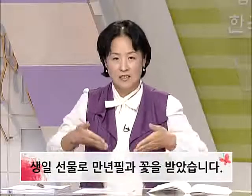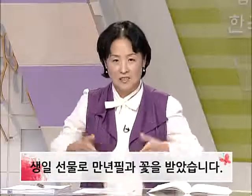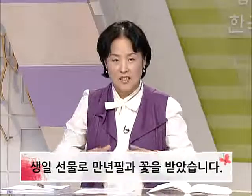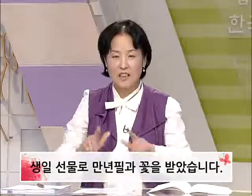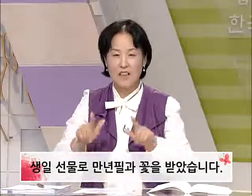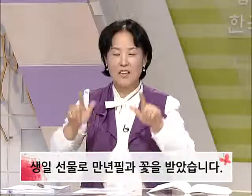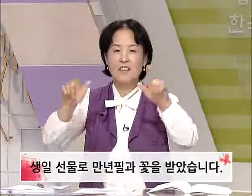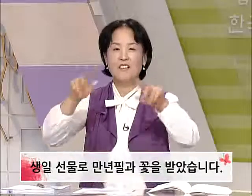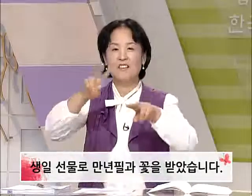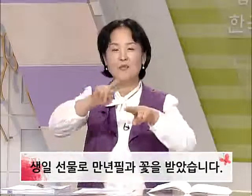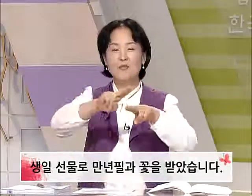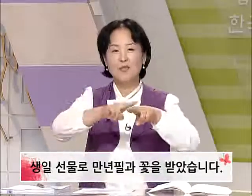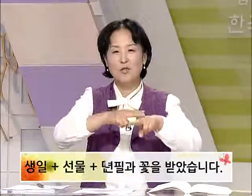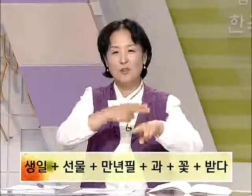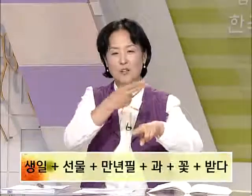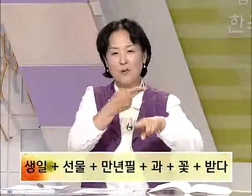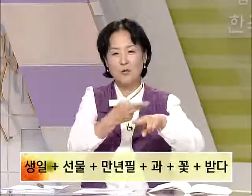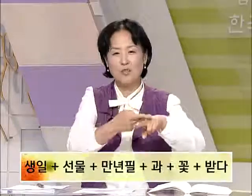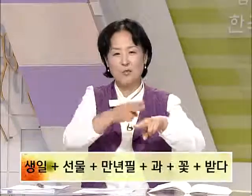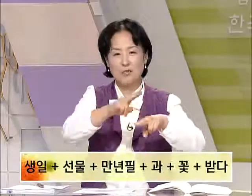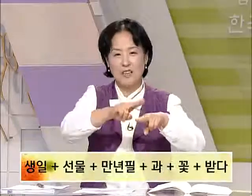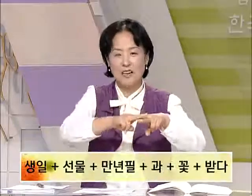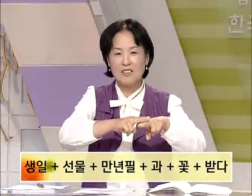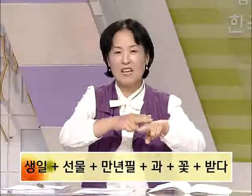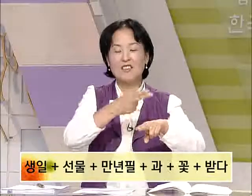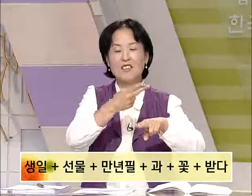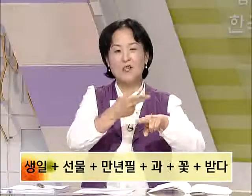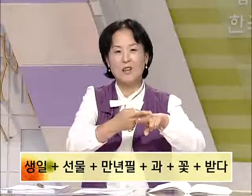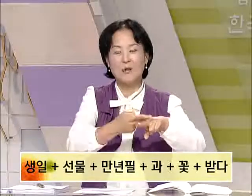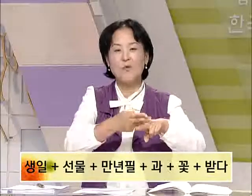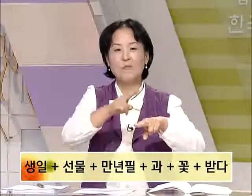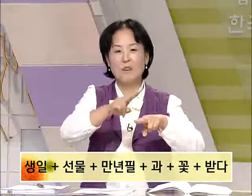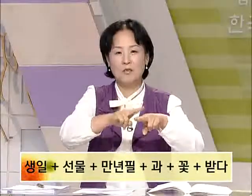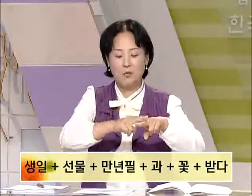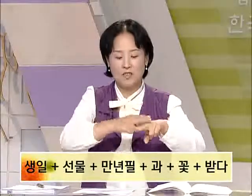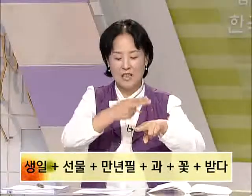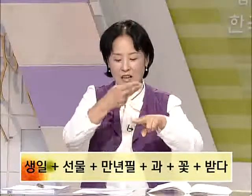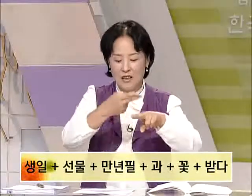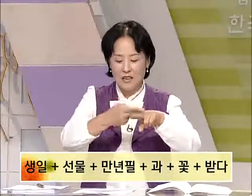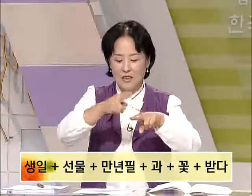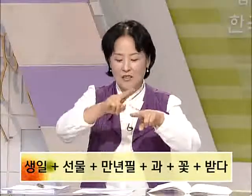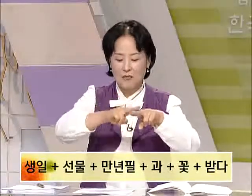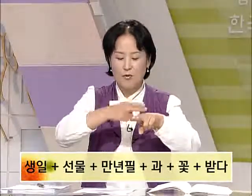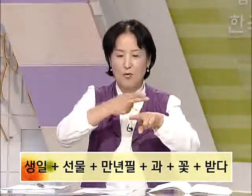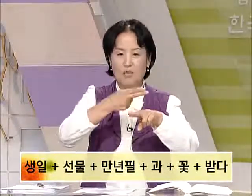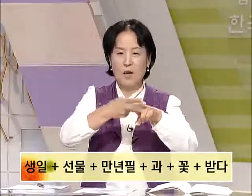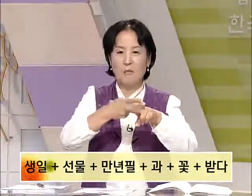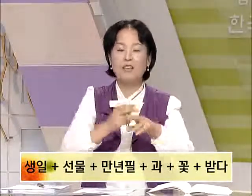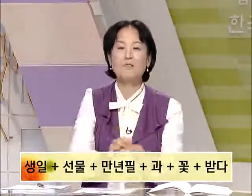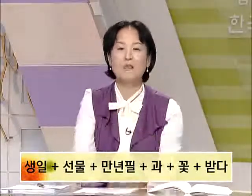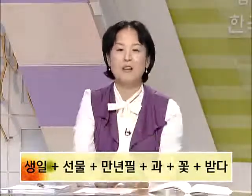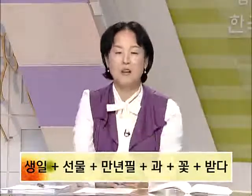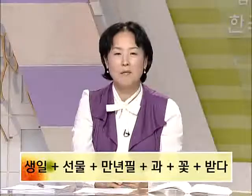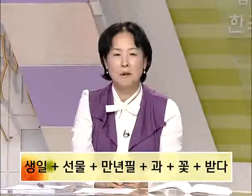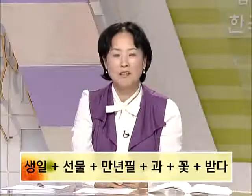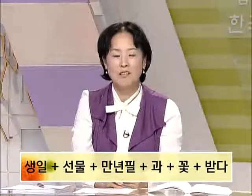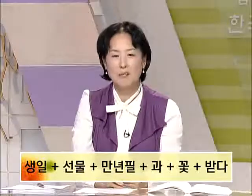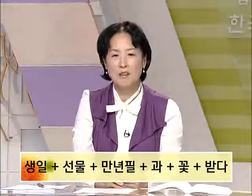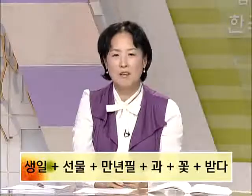생일 선물도 계속 배우고 있습니다. 장식용 리본을 매는 동작 선물로 만년필 만년필